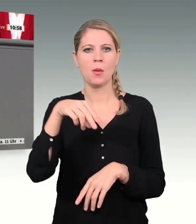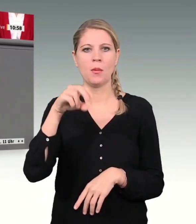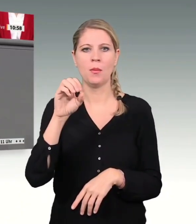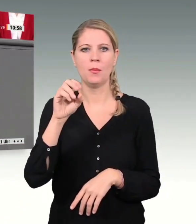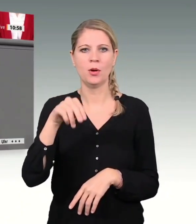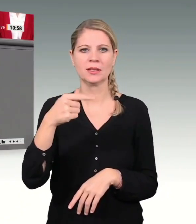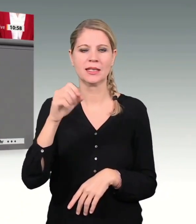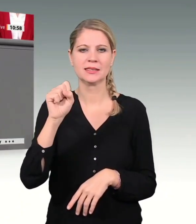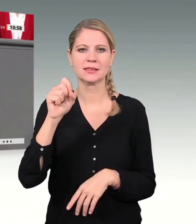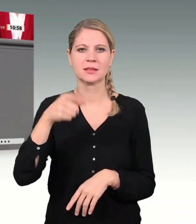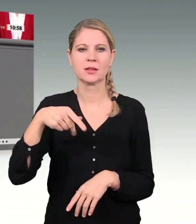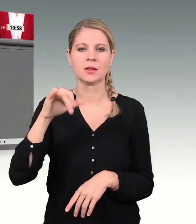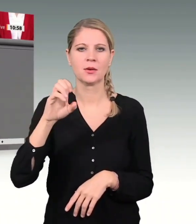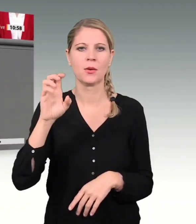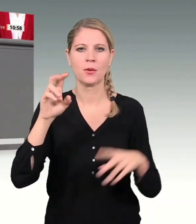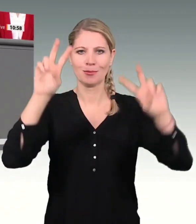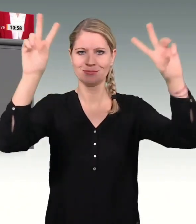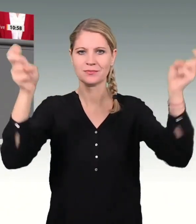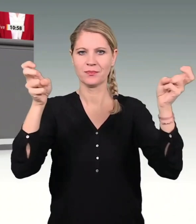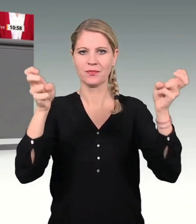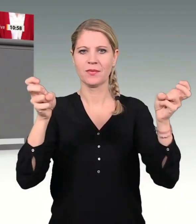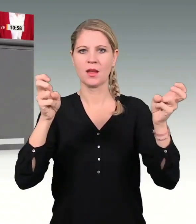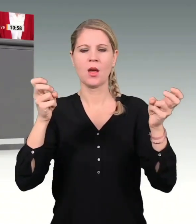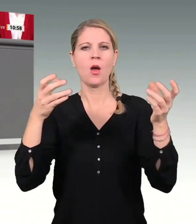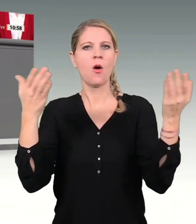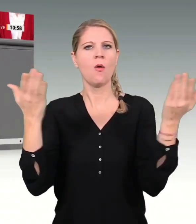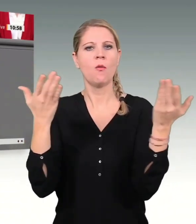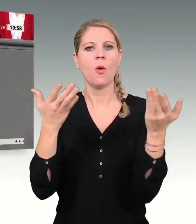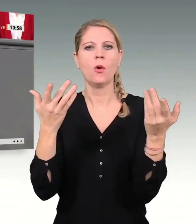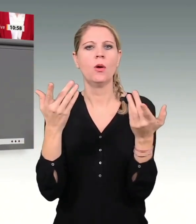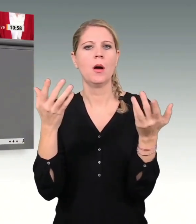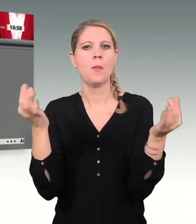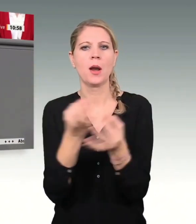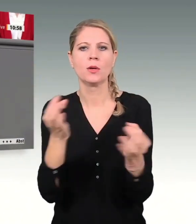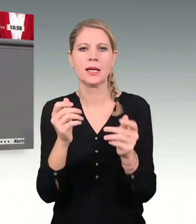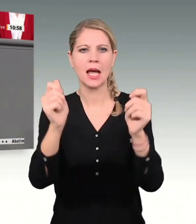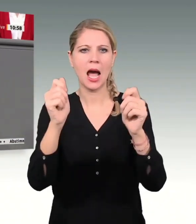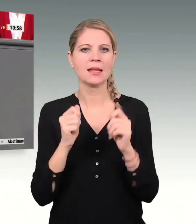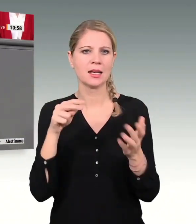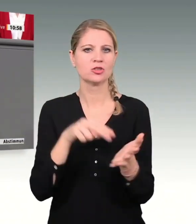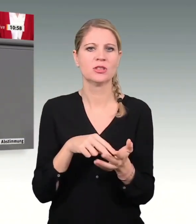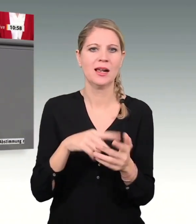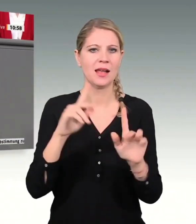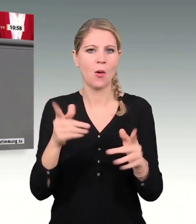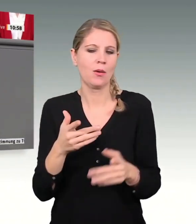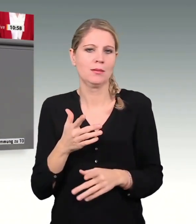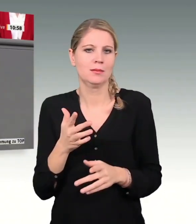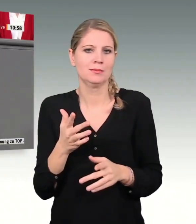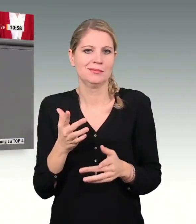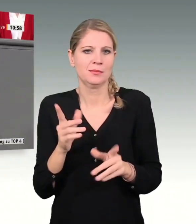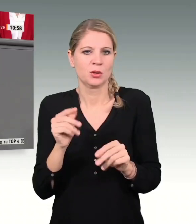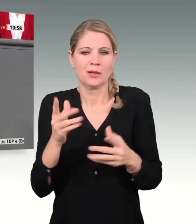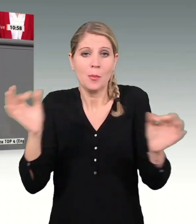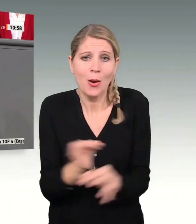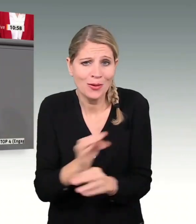einen Antrag zu stellen, wäre es eigentlich nötig, keinen Antrag zu stellen. Die Ministerin hat schon für Klarheit gesorgt. Das Amt des Beauftragten für